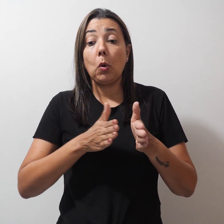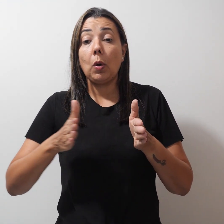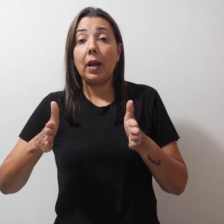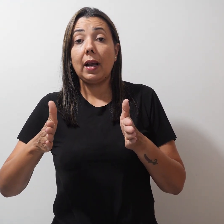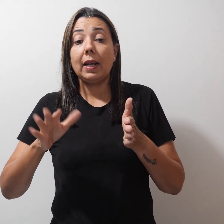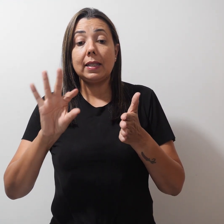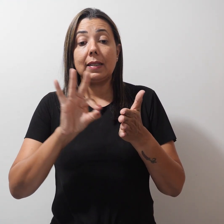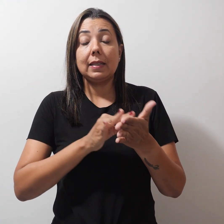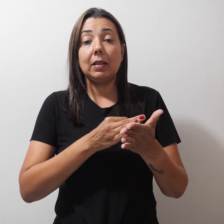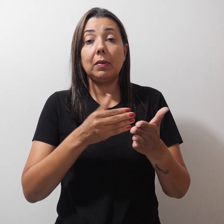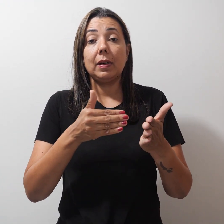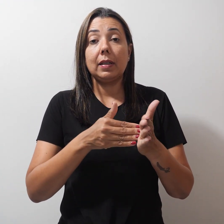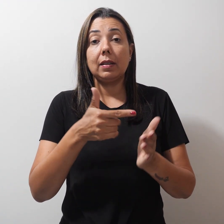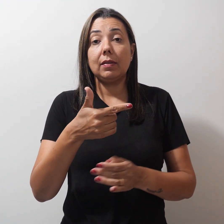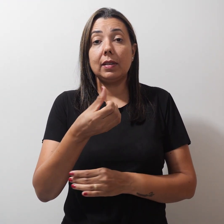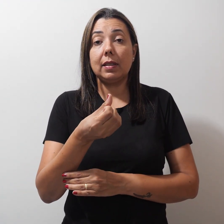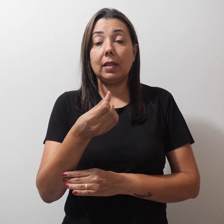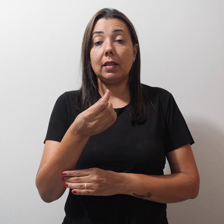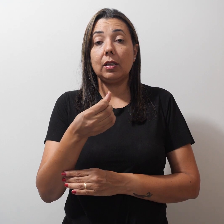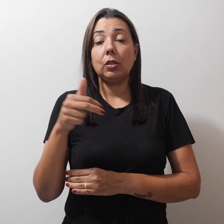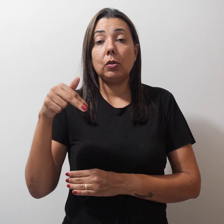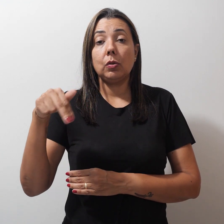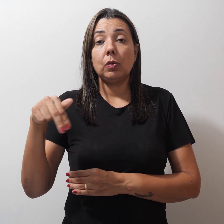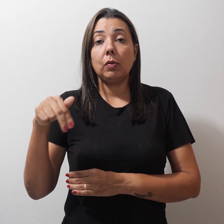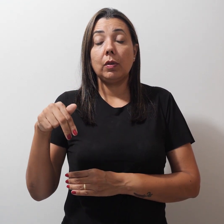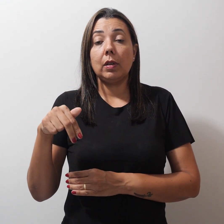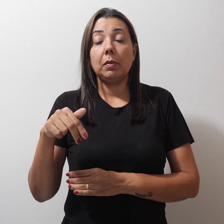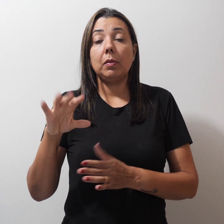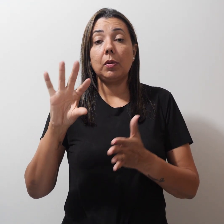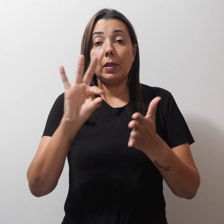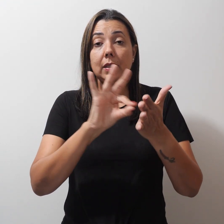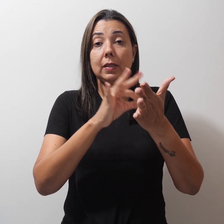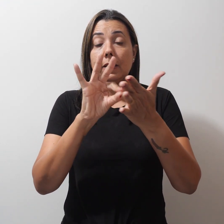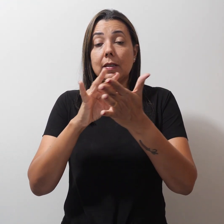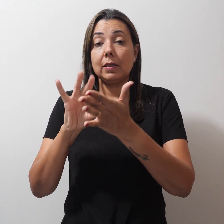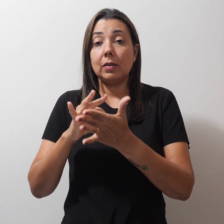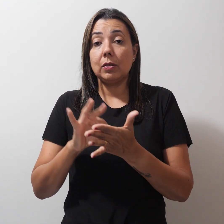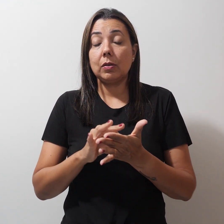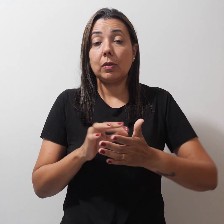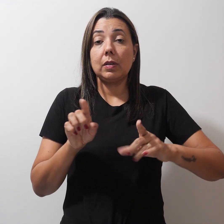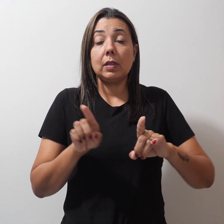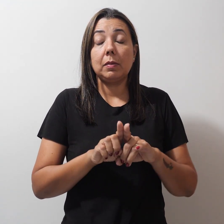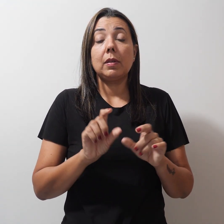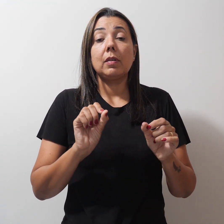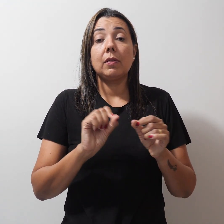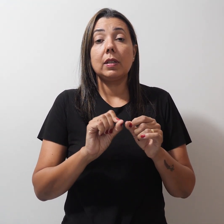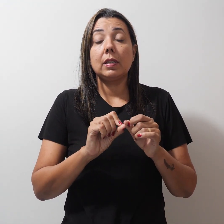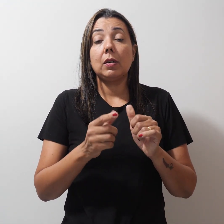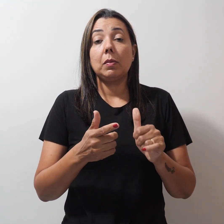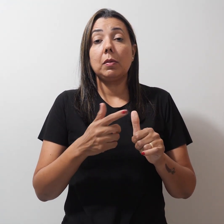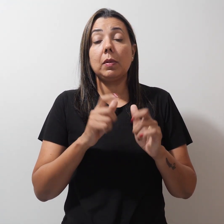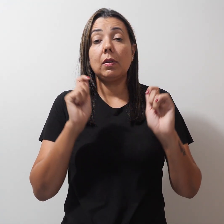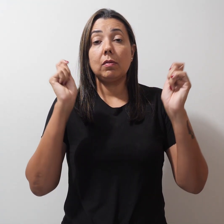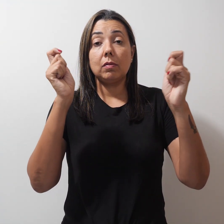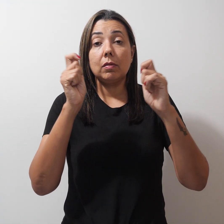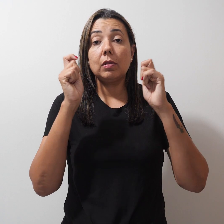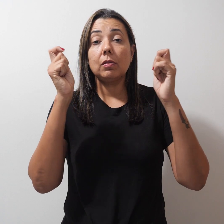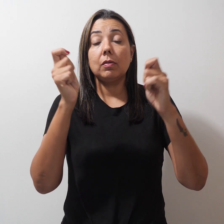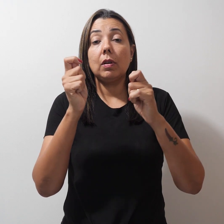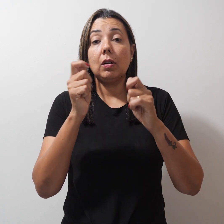26 do 11. As inscrições e a realização do primeiro Festival de Curtas